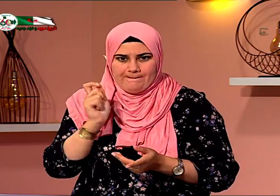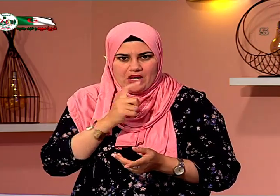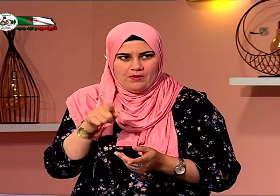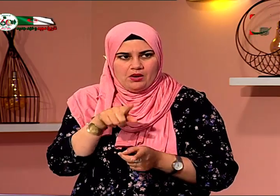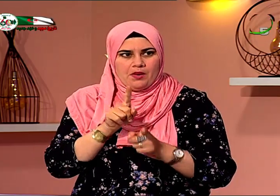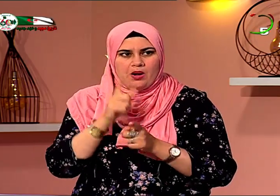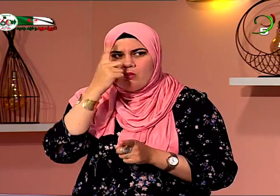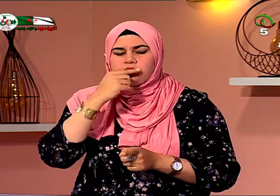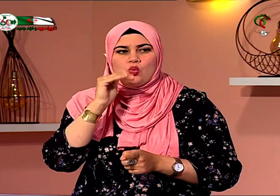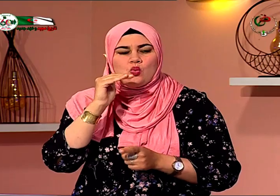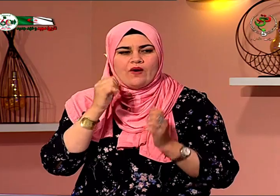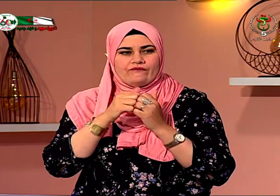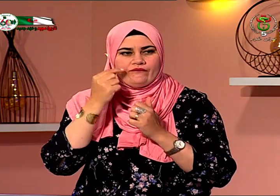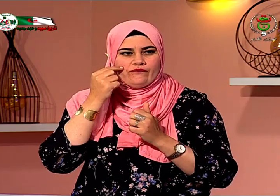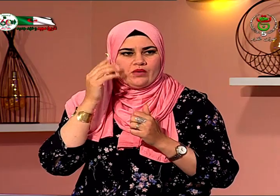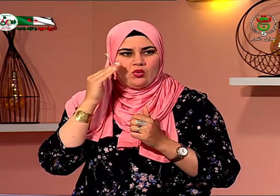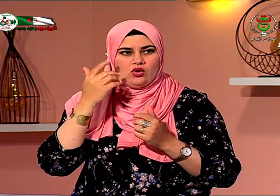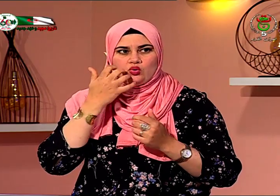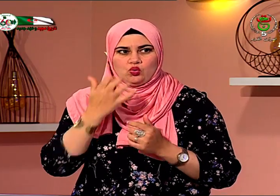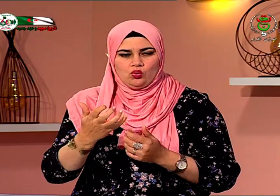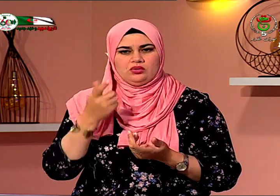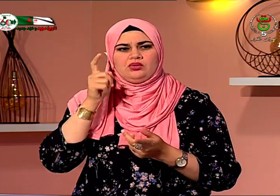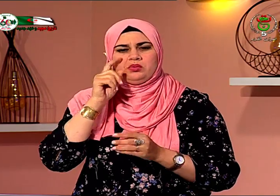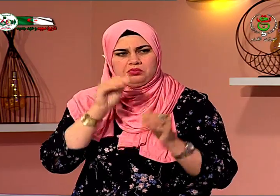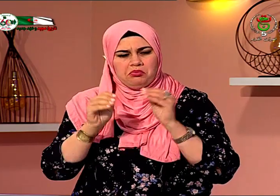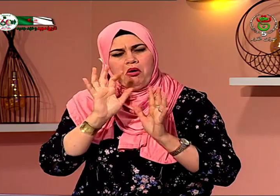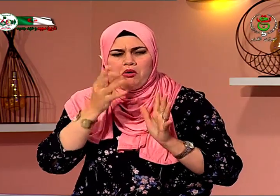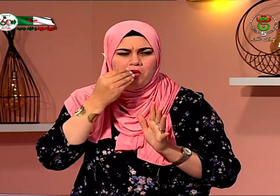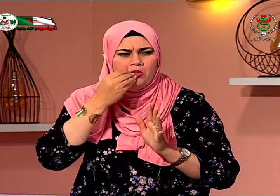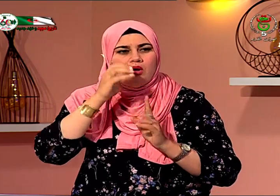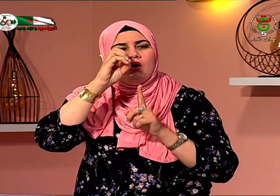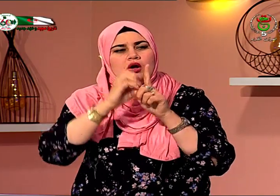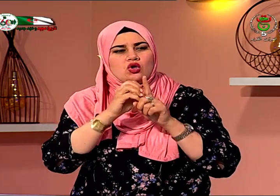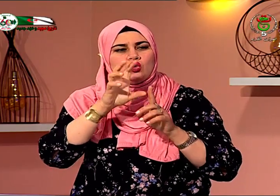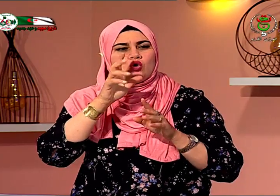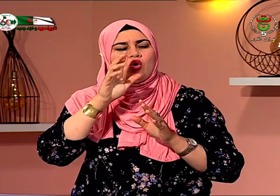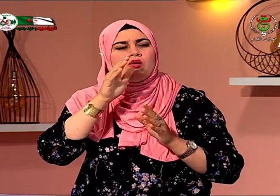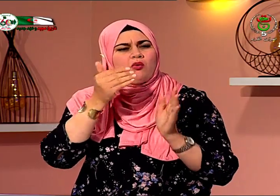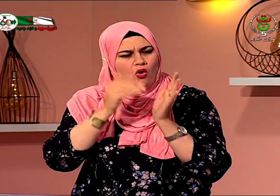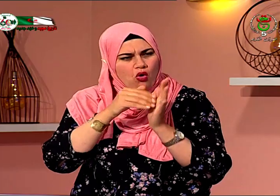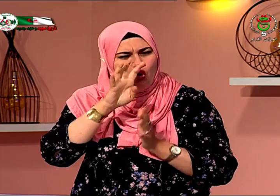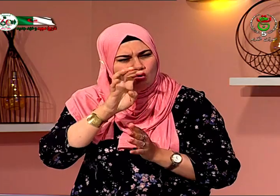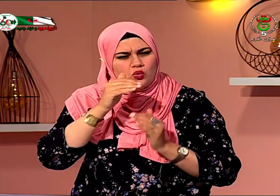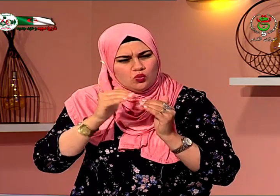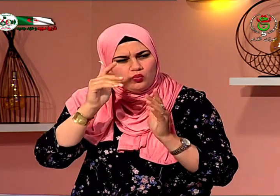لكن الطبيب قال أن أن حالتي عادية ولكن الأم أصرت أن حالتي غير عادية لأن